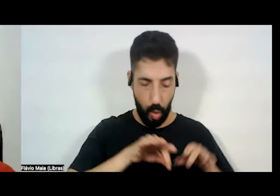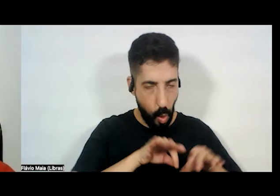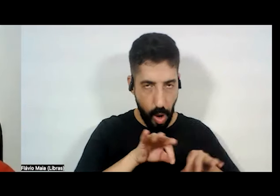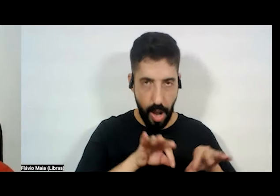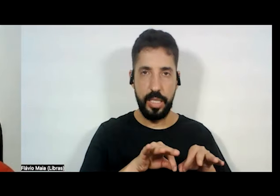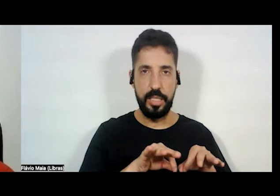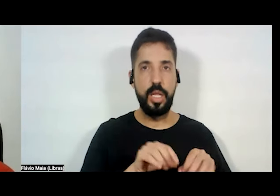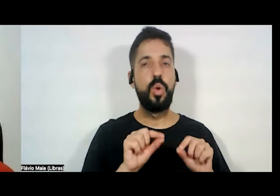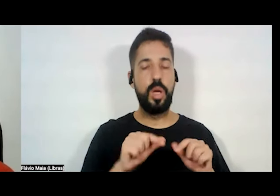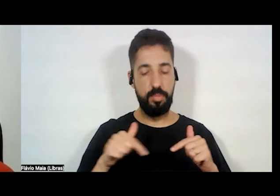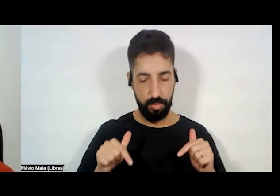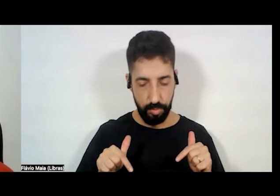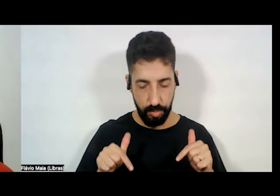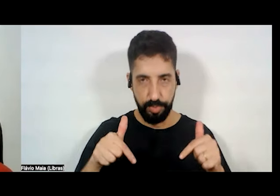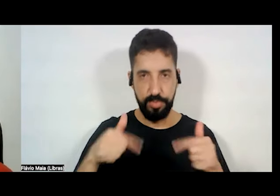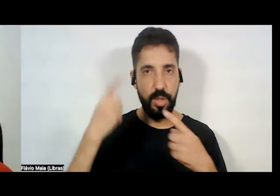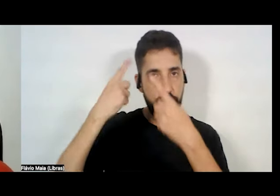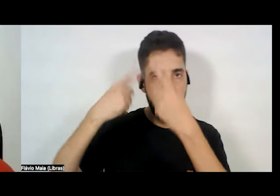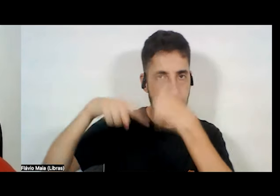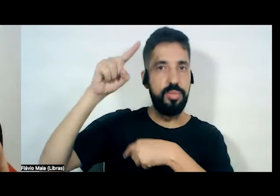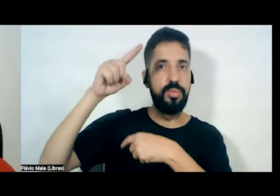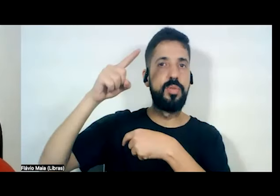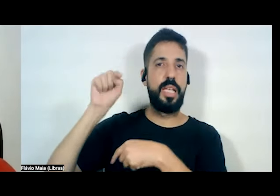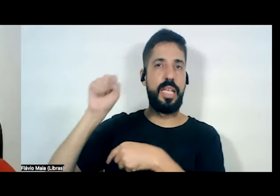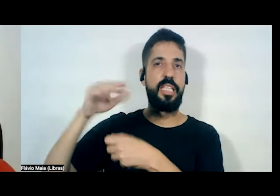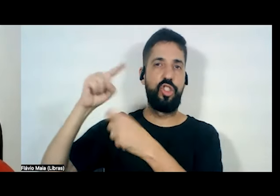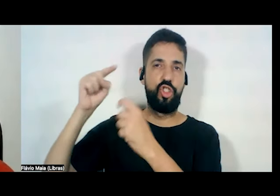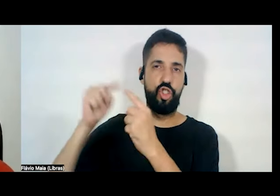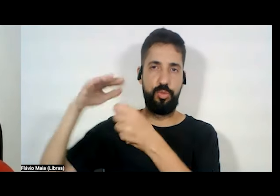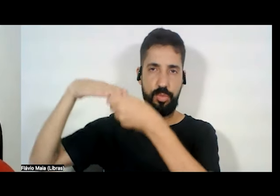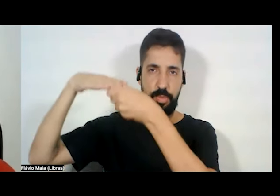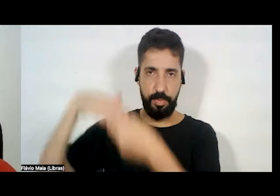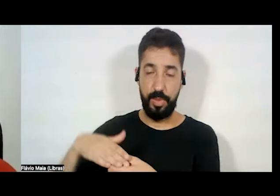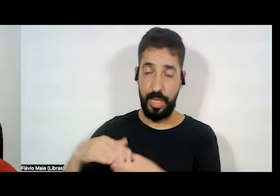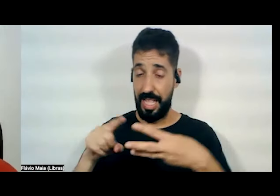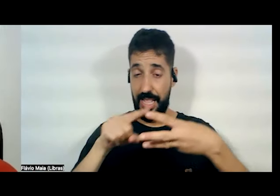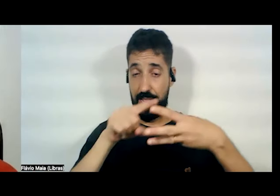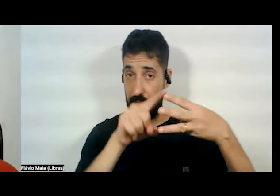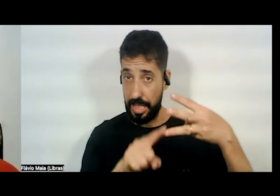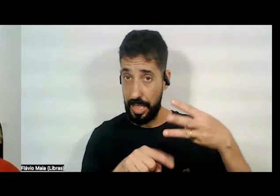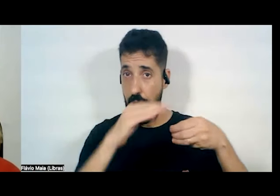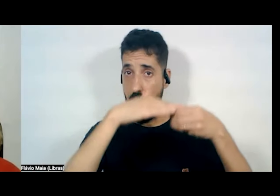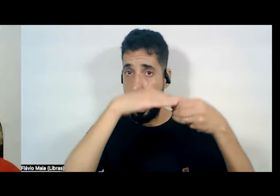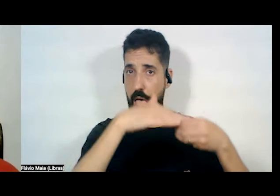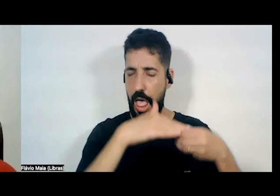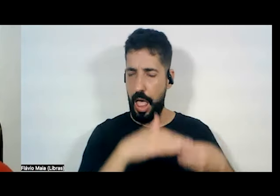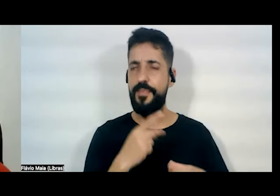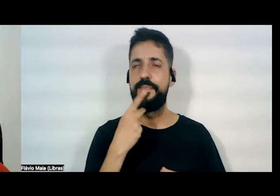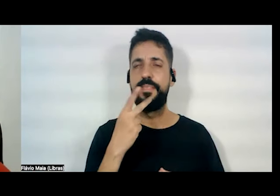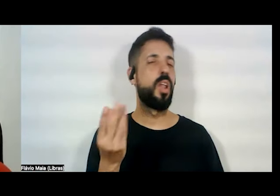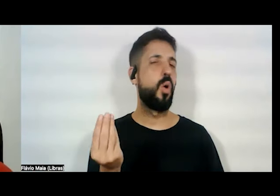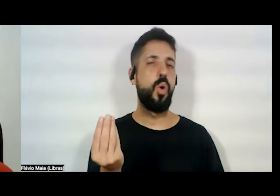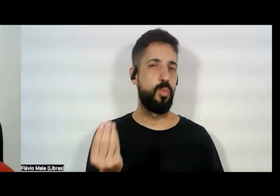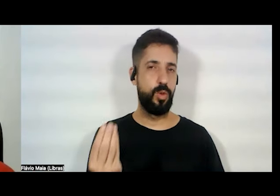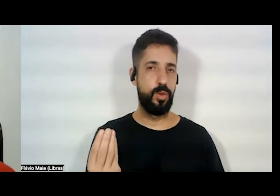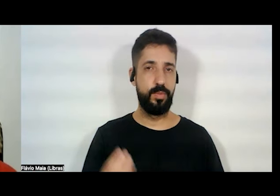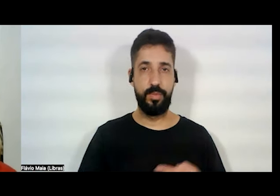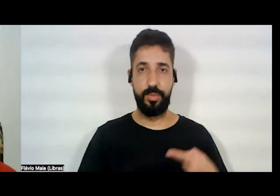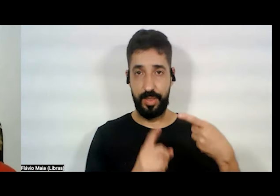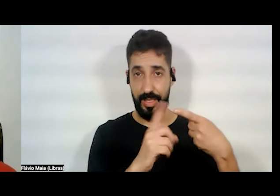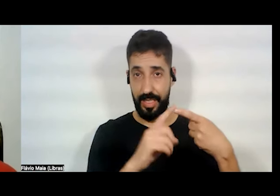causa da superação dessas opressões. Essas três opressões, ela cita como? A opressão de classe